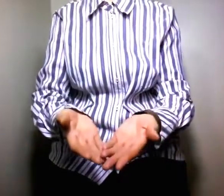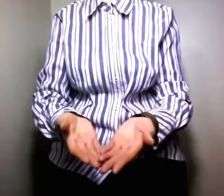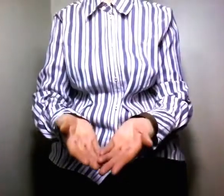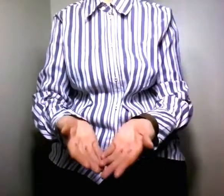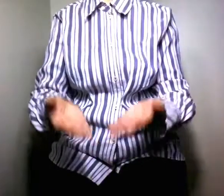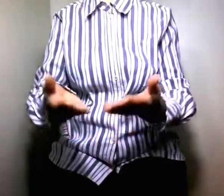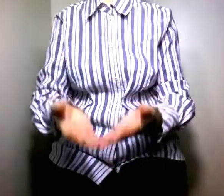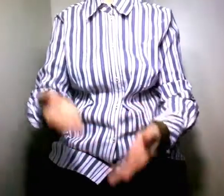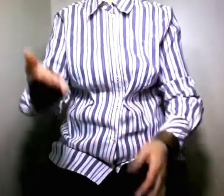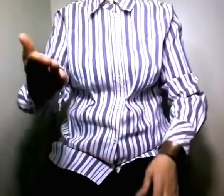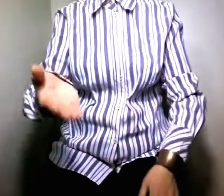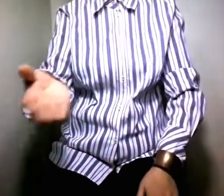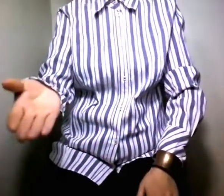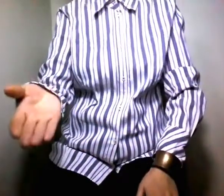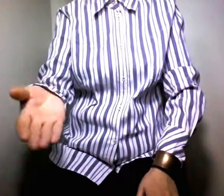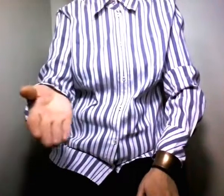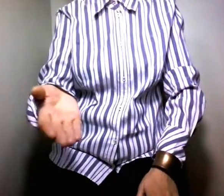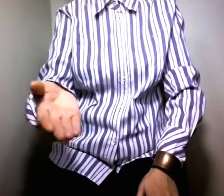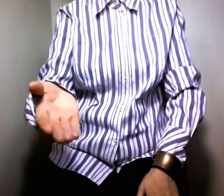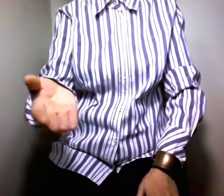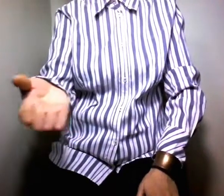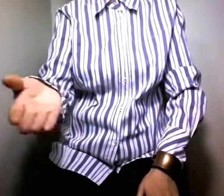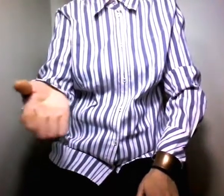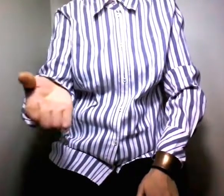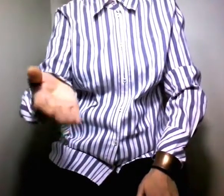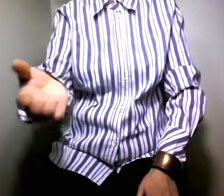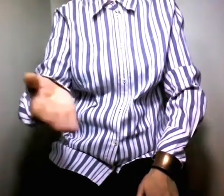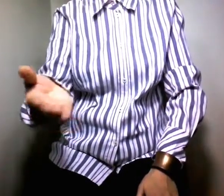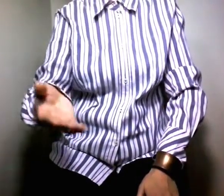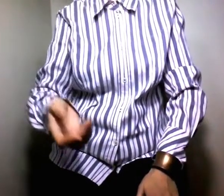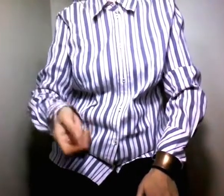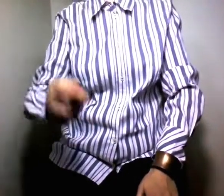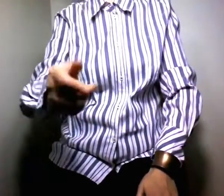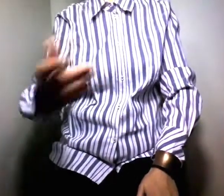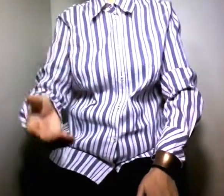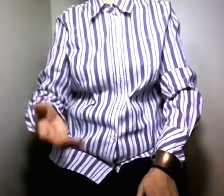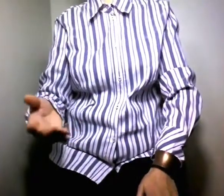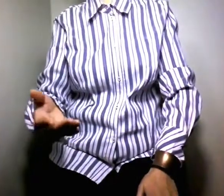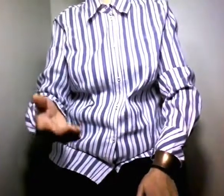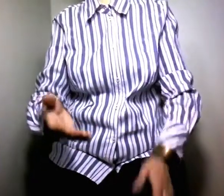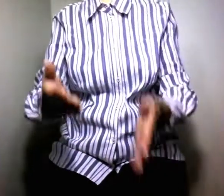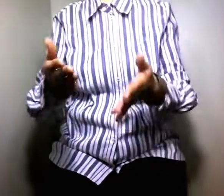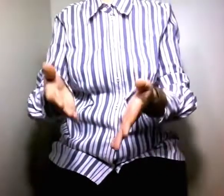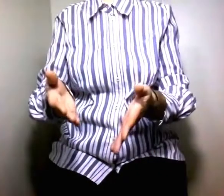ولكن تابعوا معي فقط تابعوا لتفهموا الموضوع